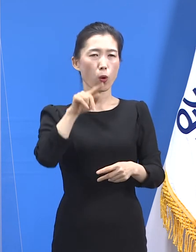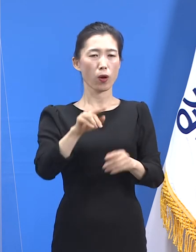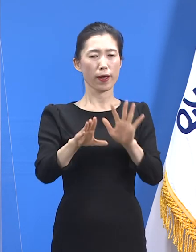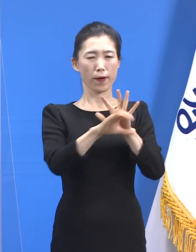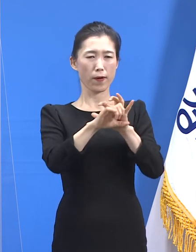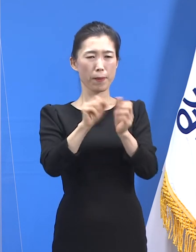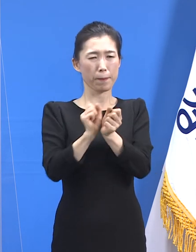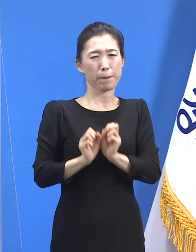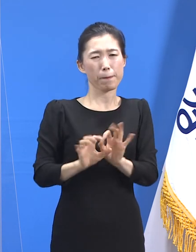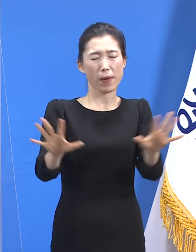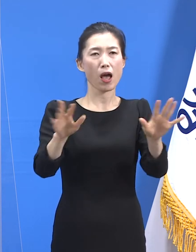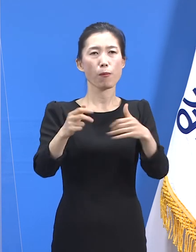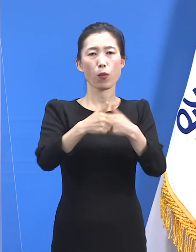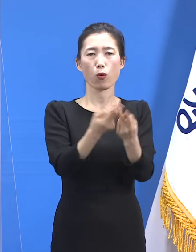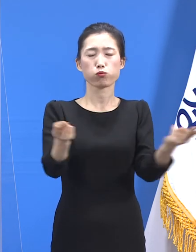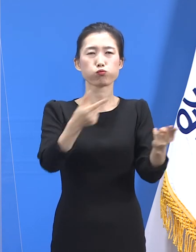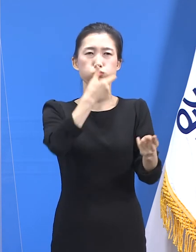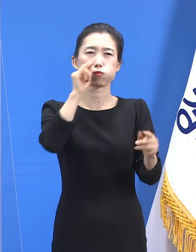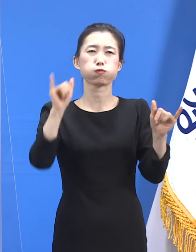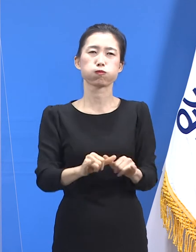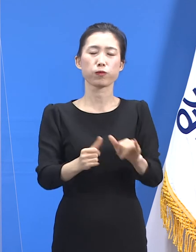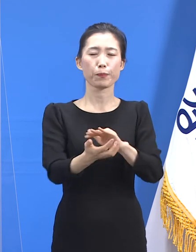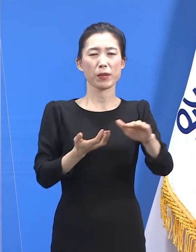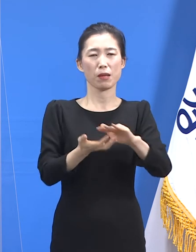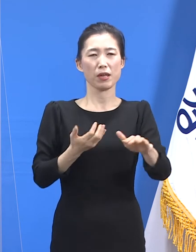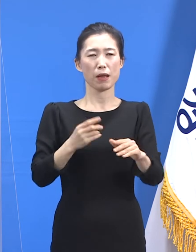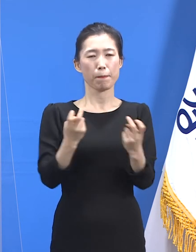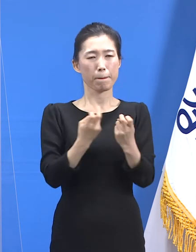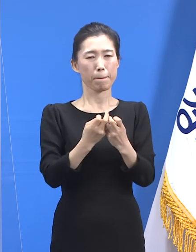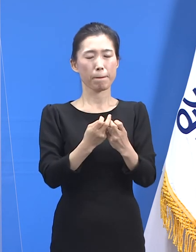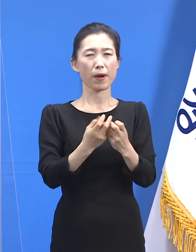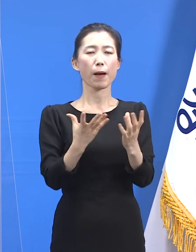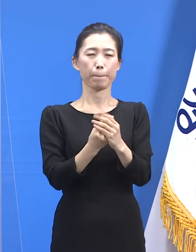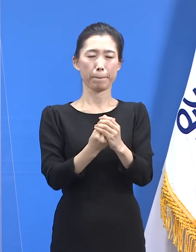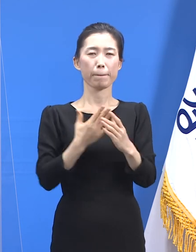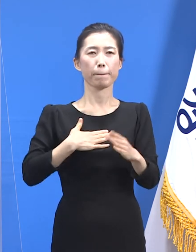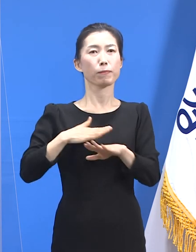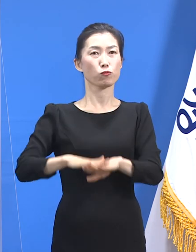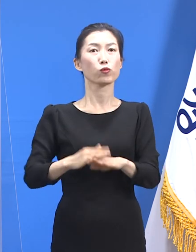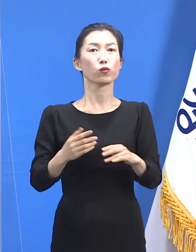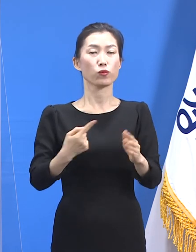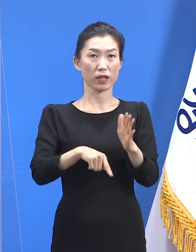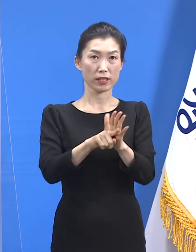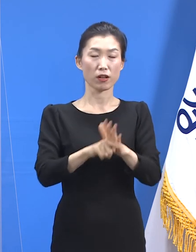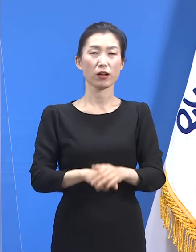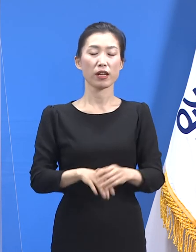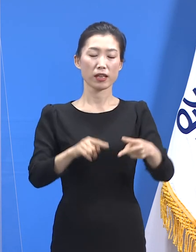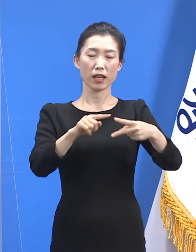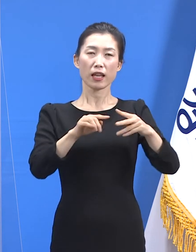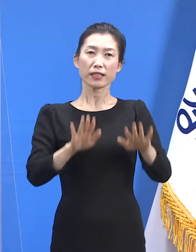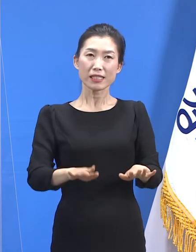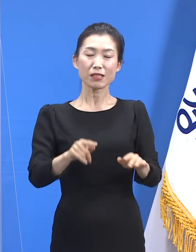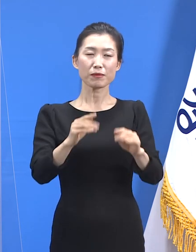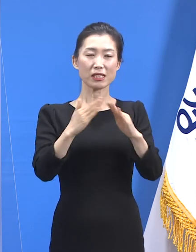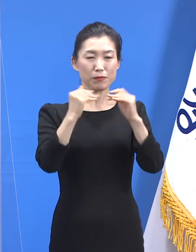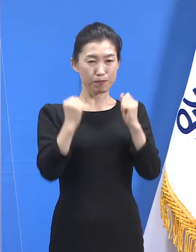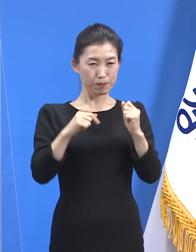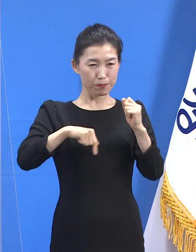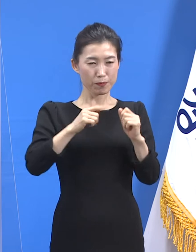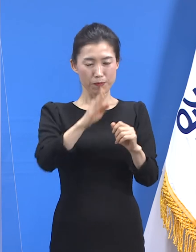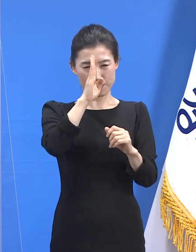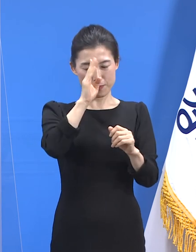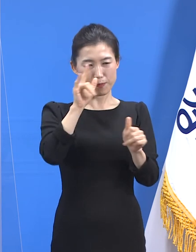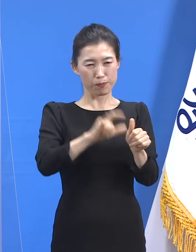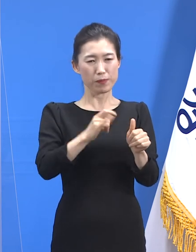대비하는 체계를 안전하게 확보해두기 위함입니다. 아직 사례가 많지 않지만 서비스를 받은 가정과